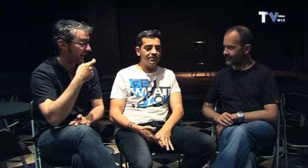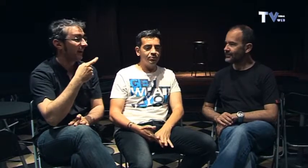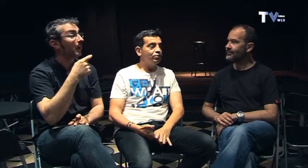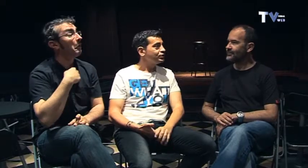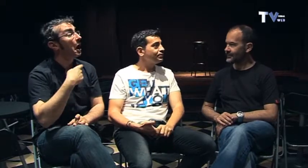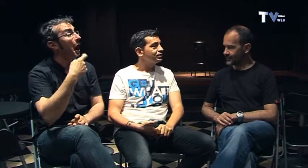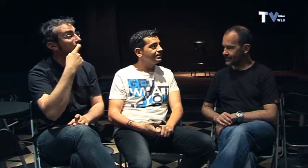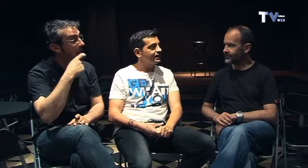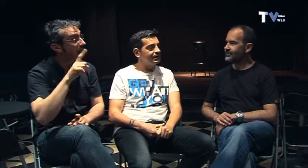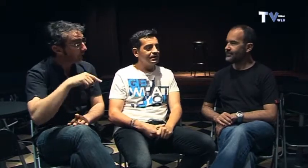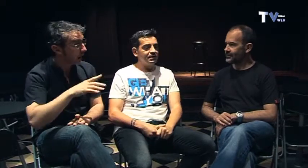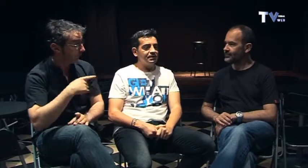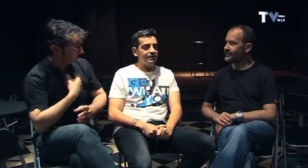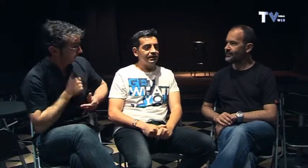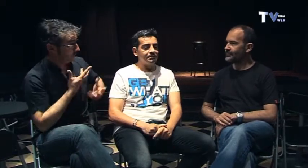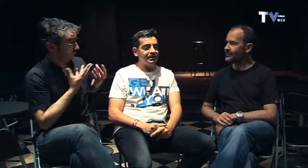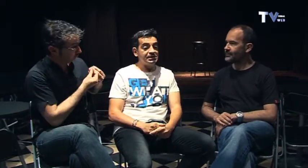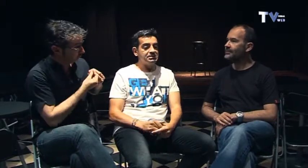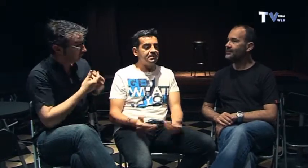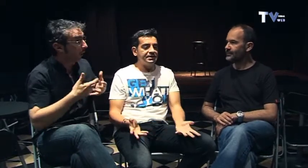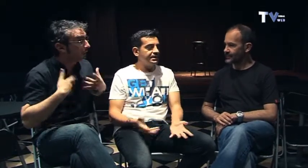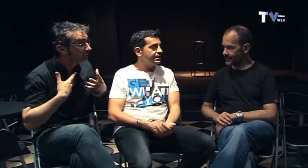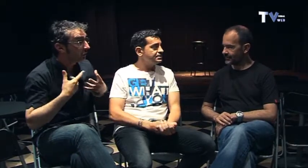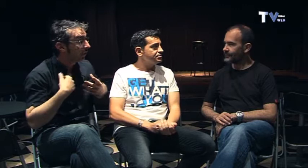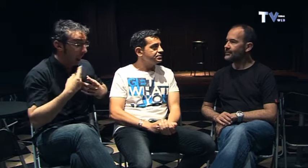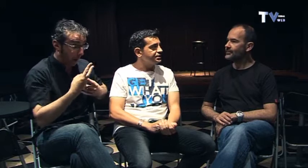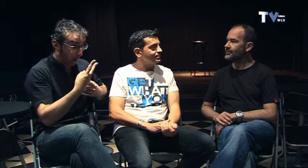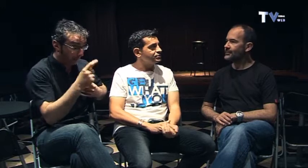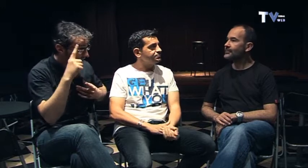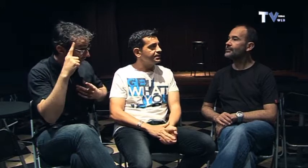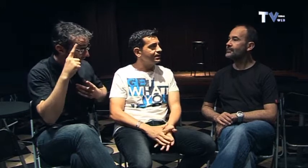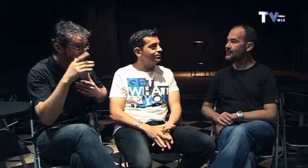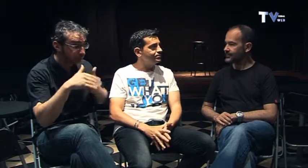muy ilusionado por trabajar y en apenas 20 días pues esperamos el espectáculo